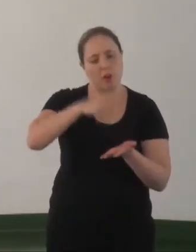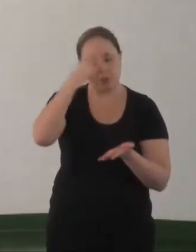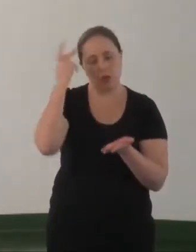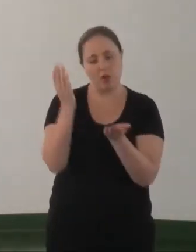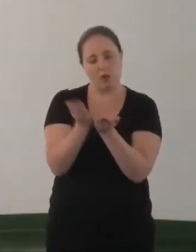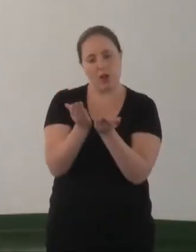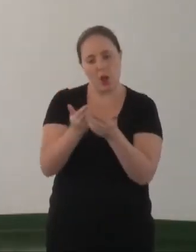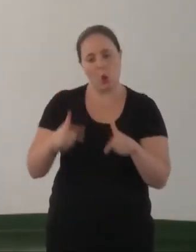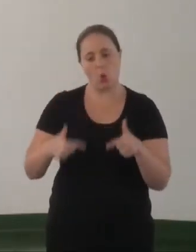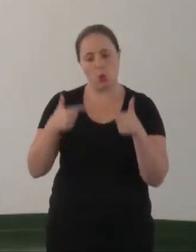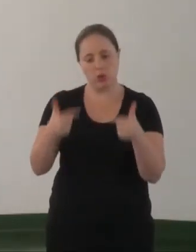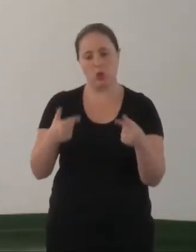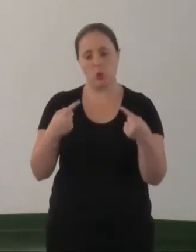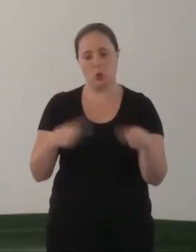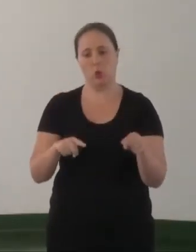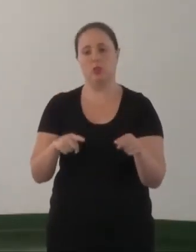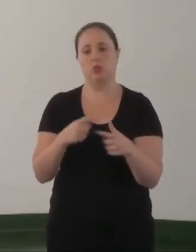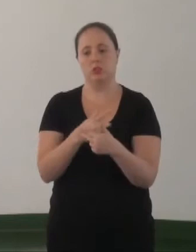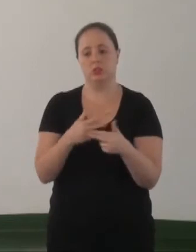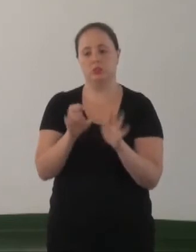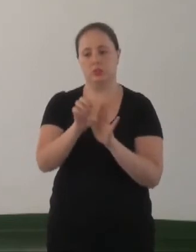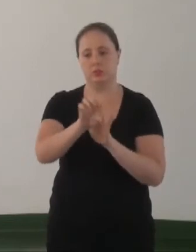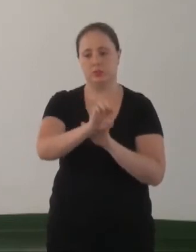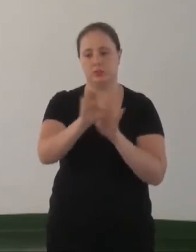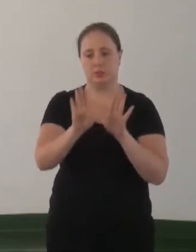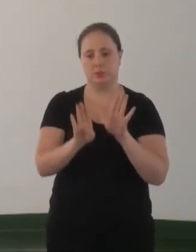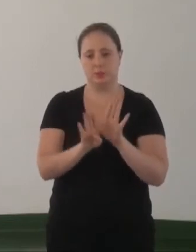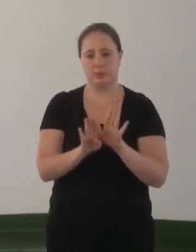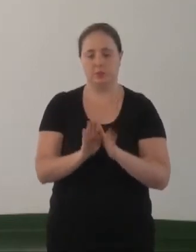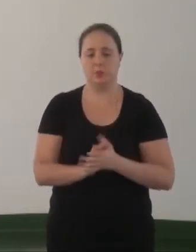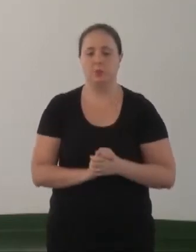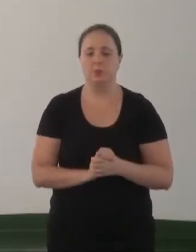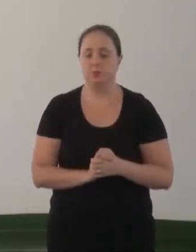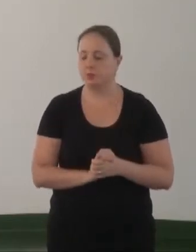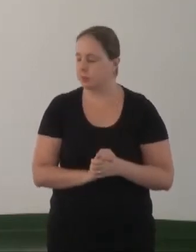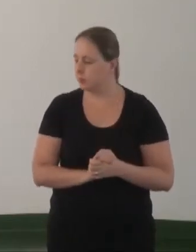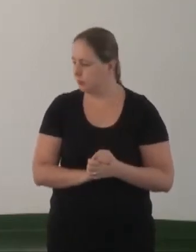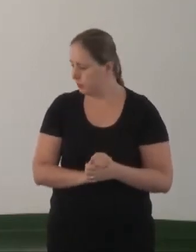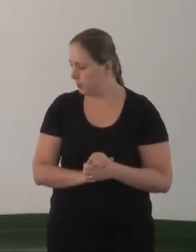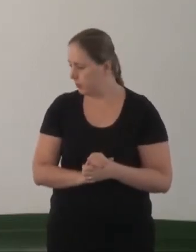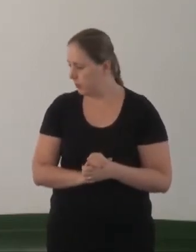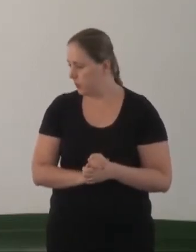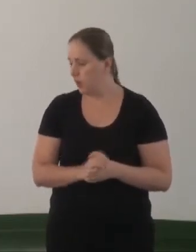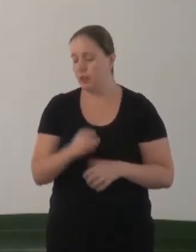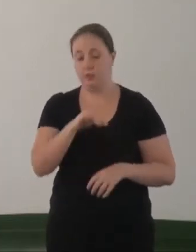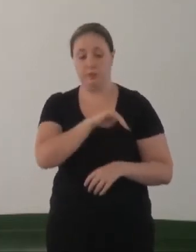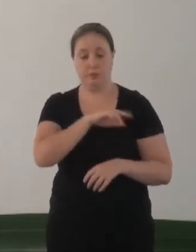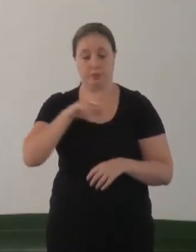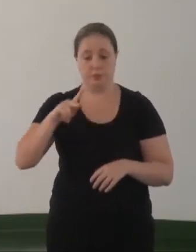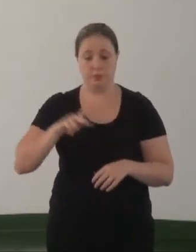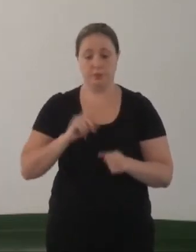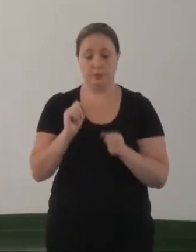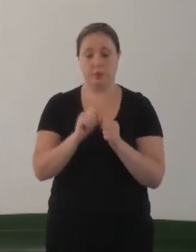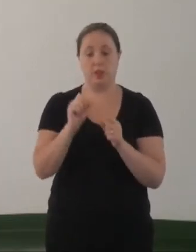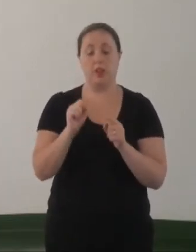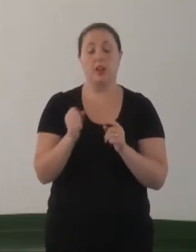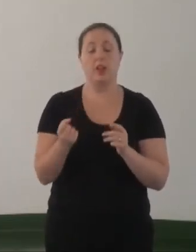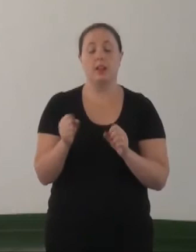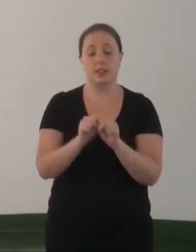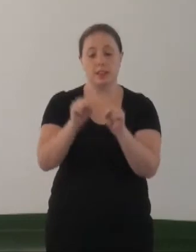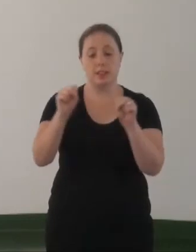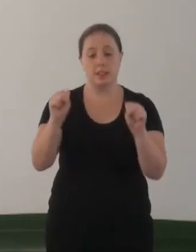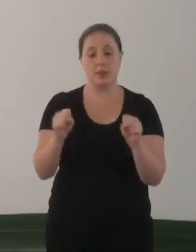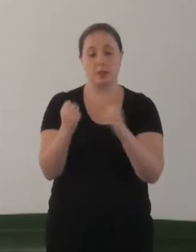de evangélicos lutando contra os fundamentalistas religiosos. Regulamentar no âmbito do Ministério Público Brasileiro o sistema de segurança de